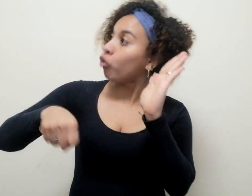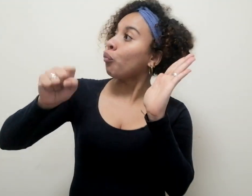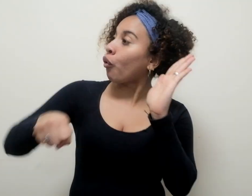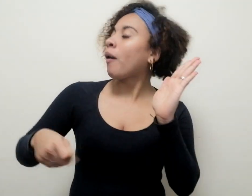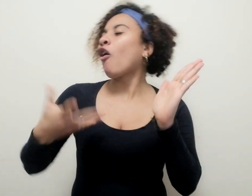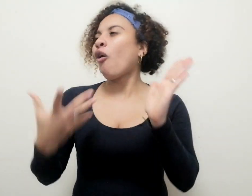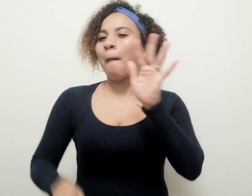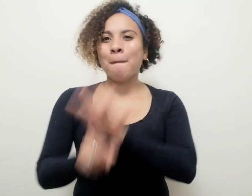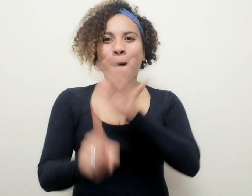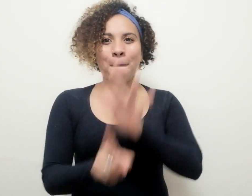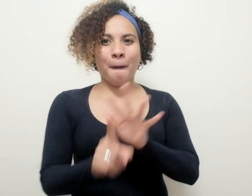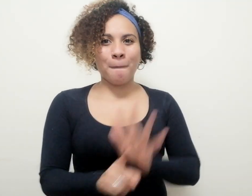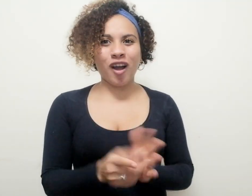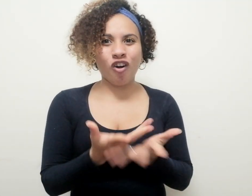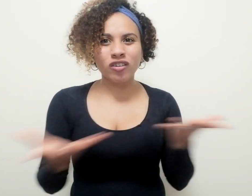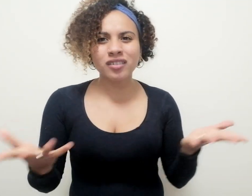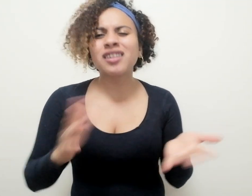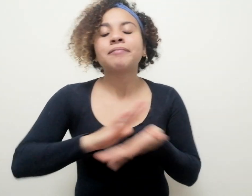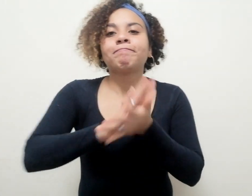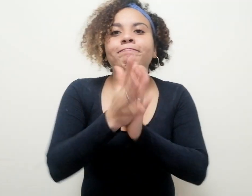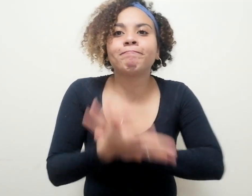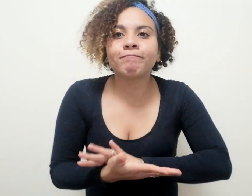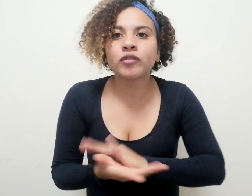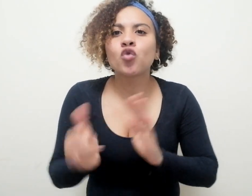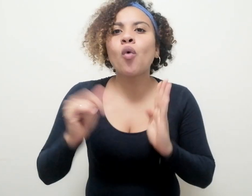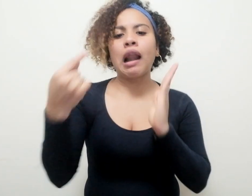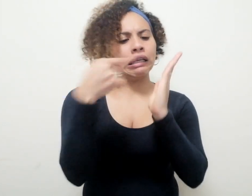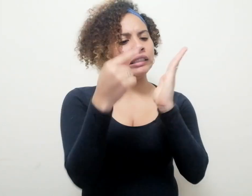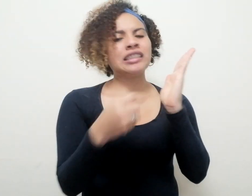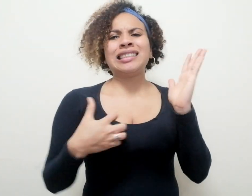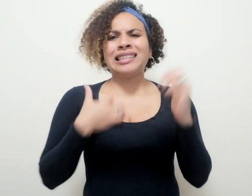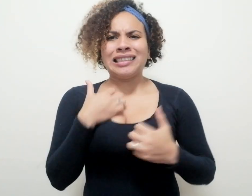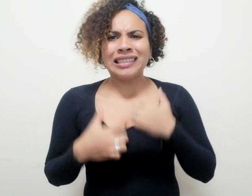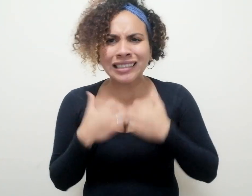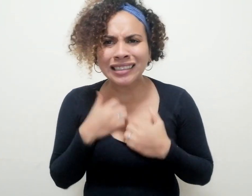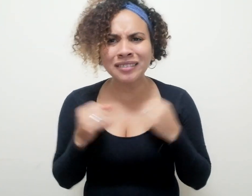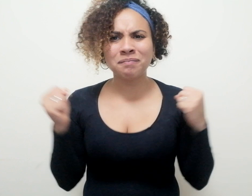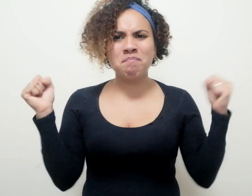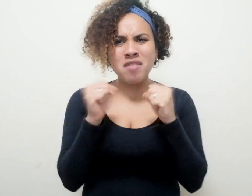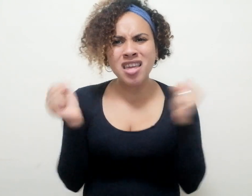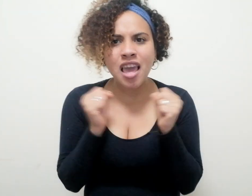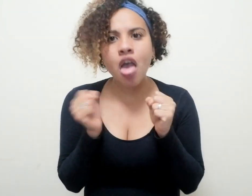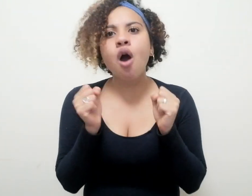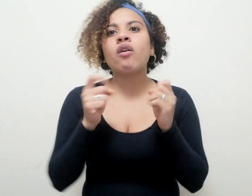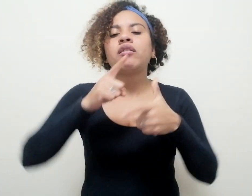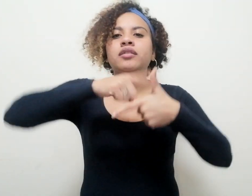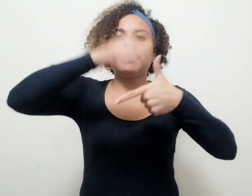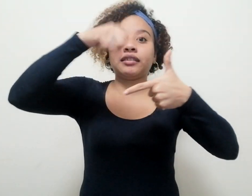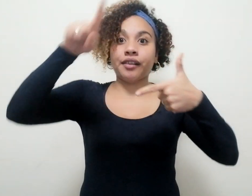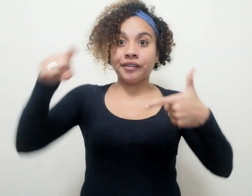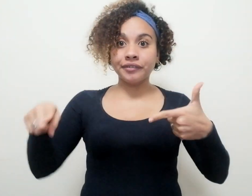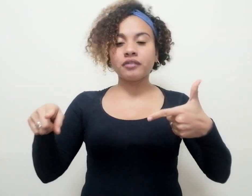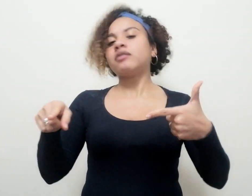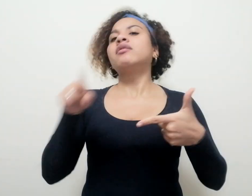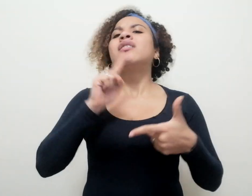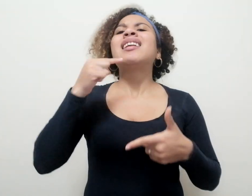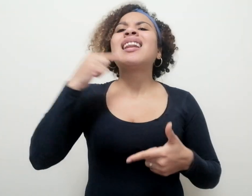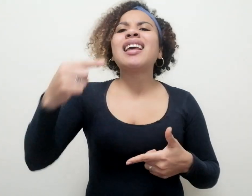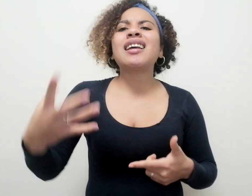a un inacabable inventario de terrores estadísticos y leyendas urbanas,